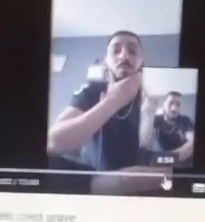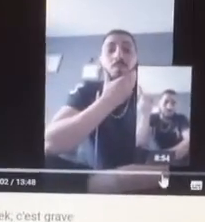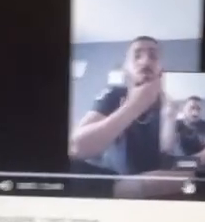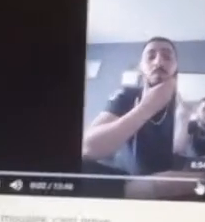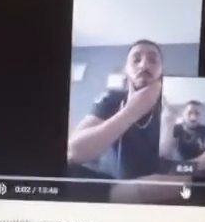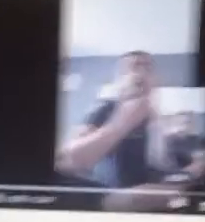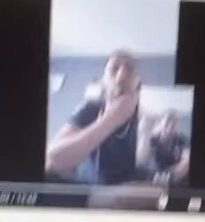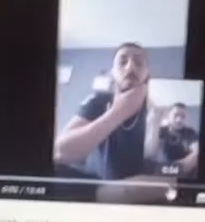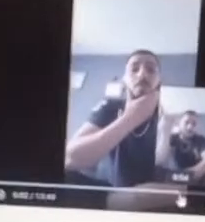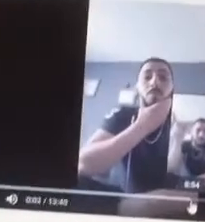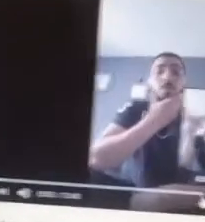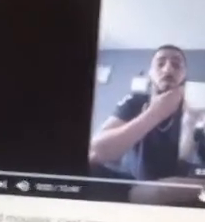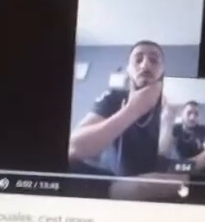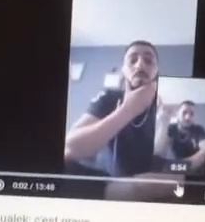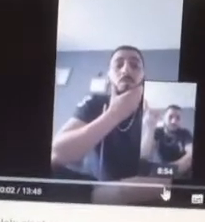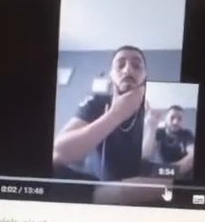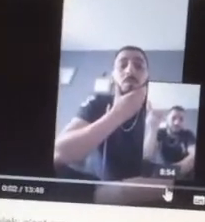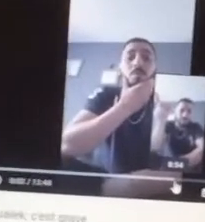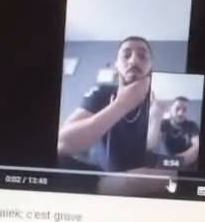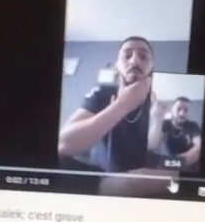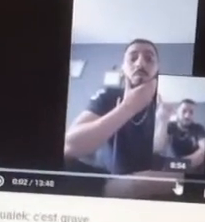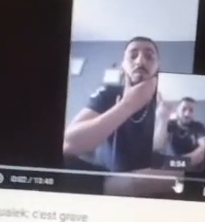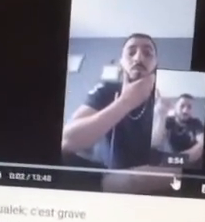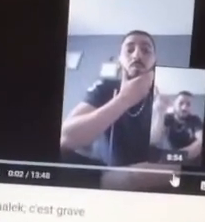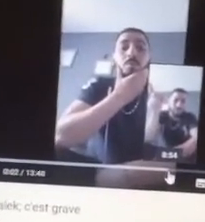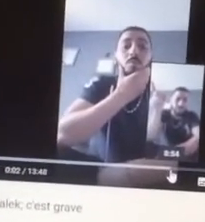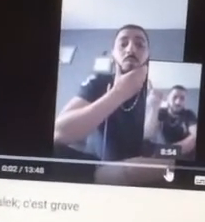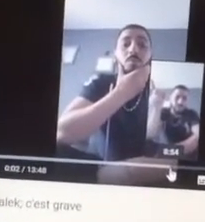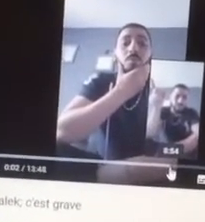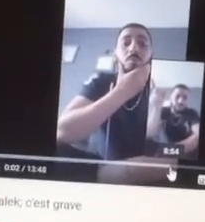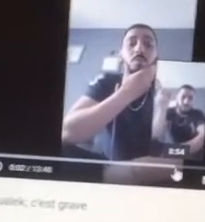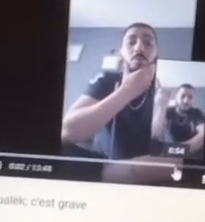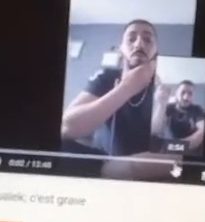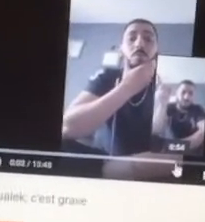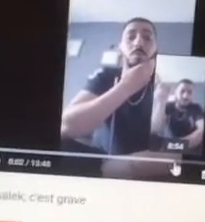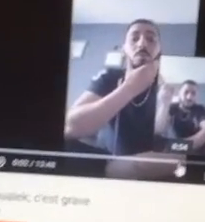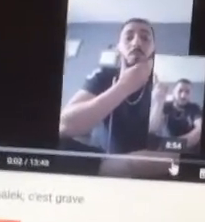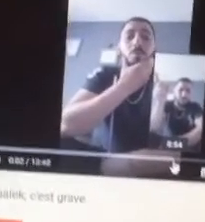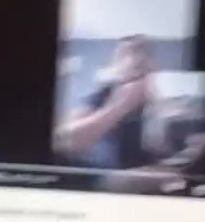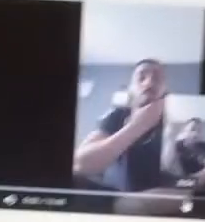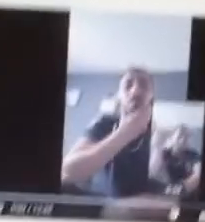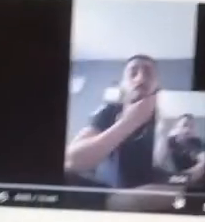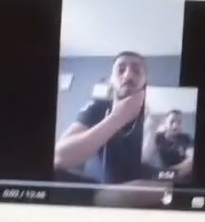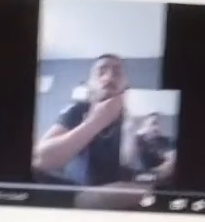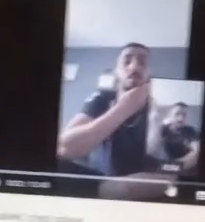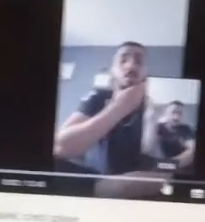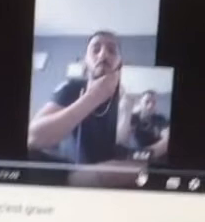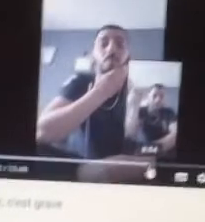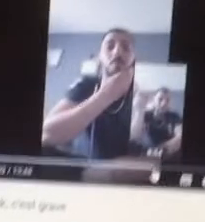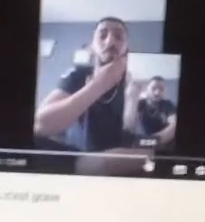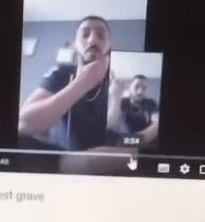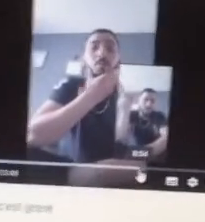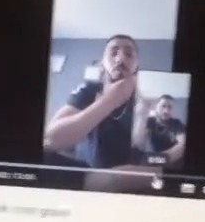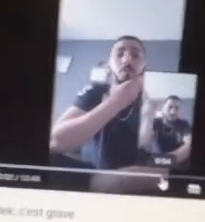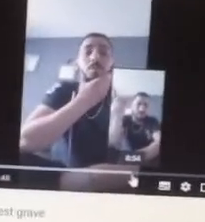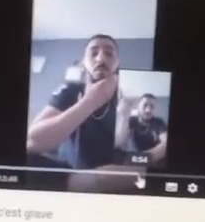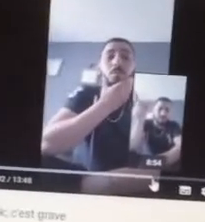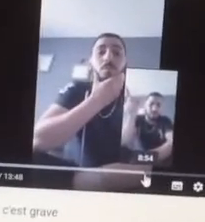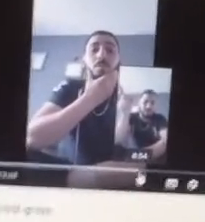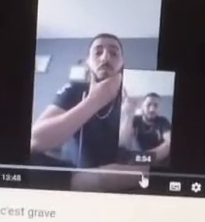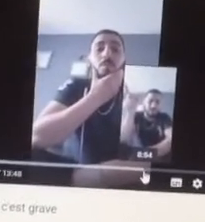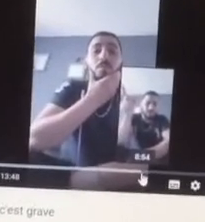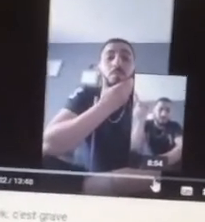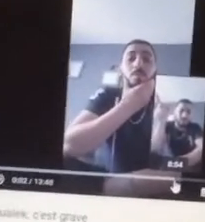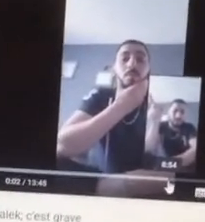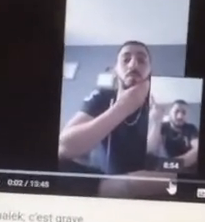expliqué sur ma première vidéo, je ne rejette pas tout ce que dit Malek, parce qu'on s'entend à un comportement de maghrébin,